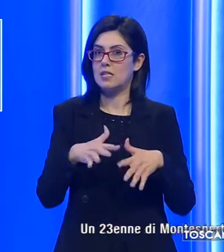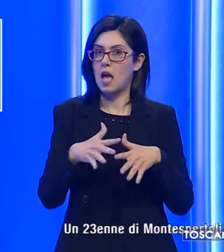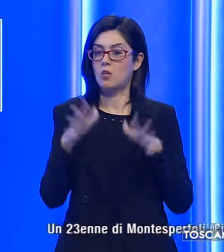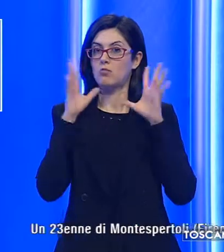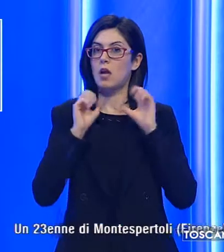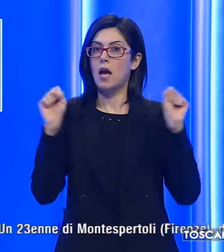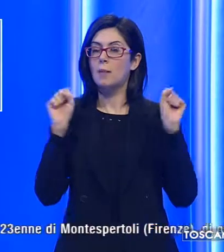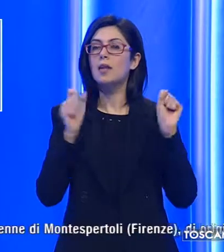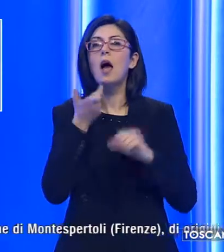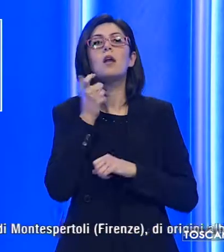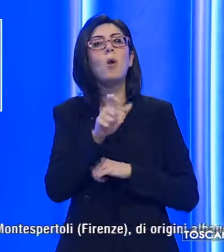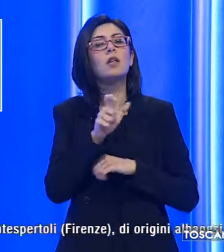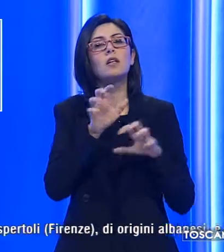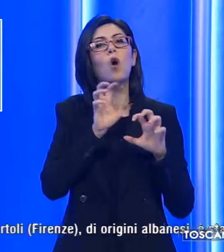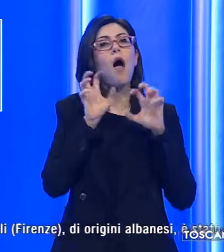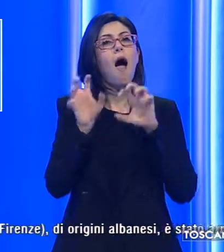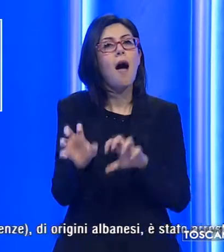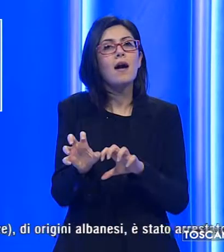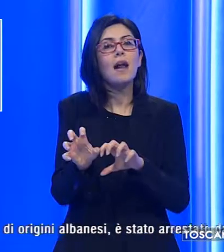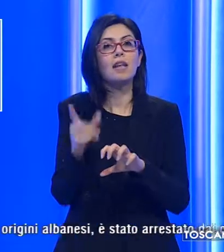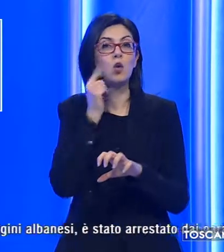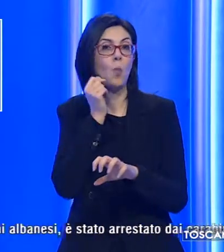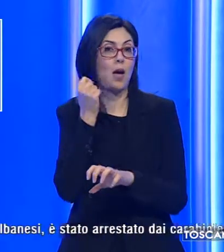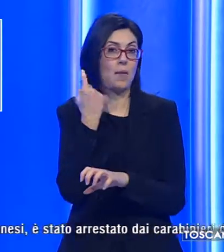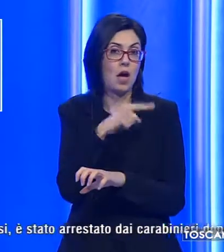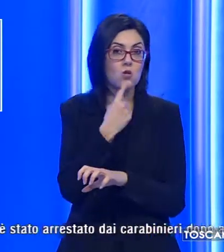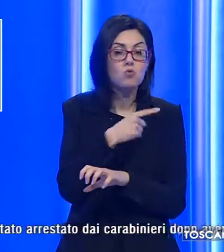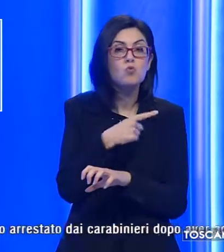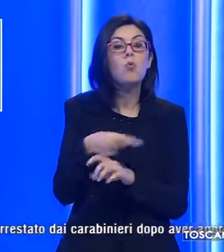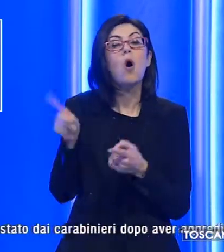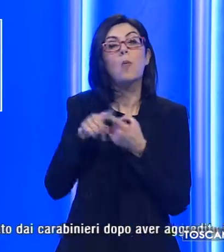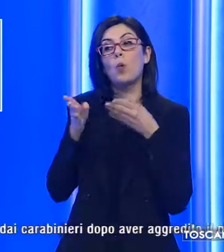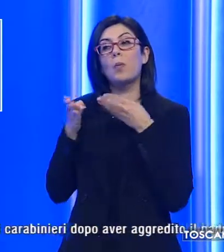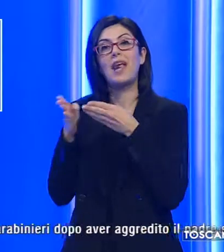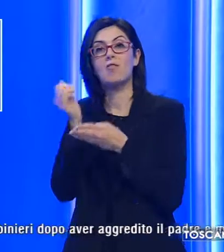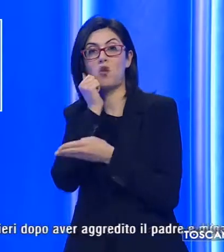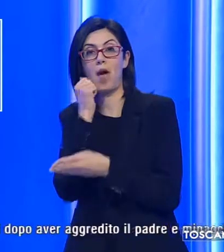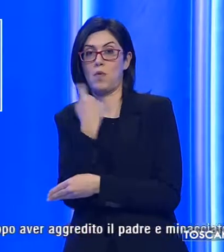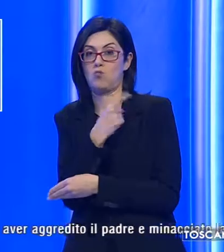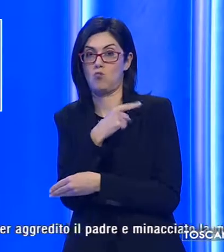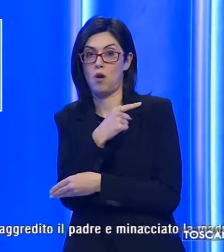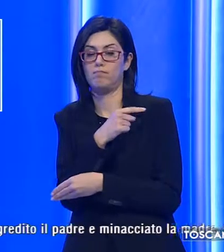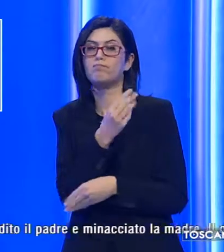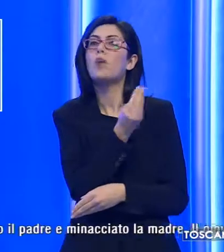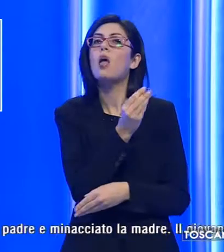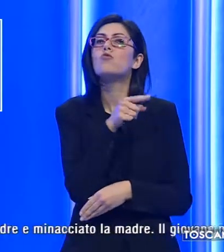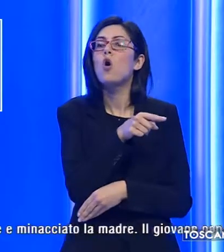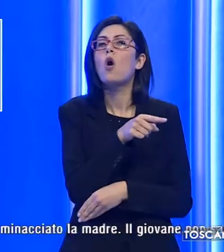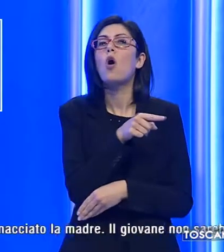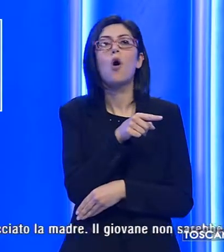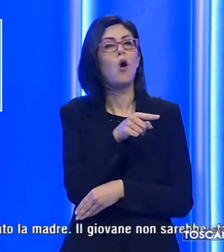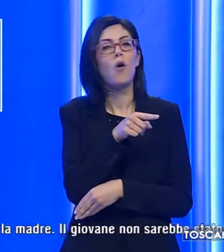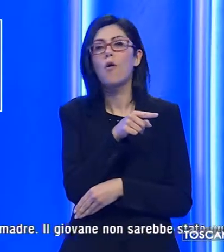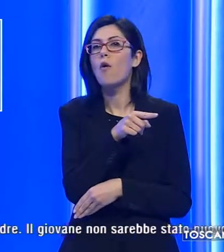carabinieri dopo aver aggredito il padre e minacciato la madre. Il giovane però non